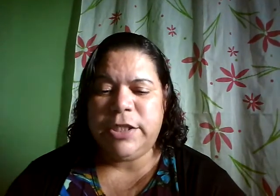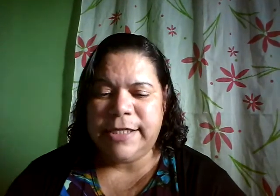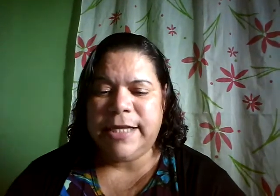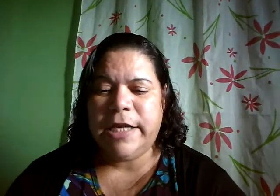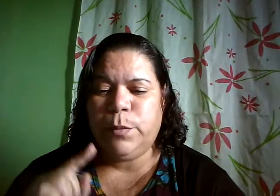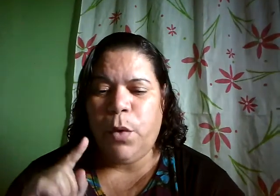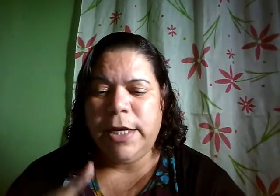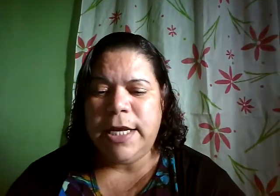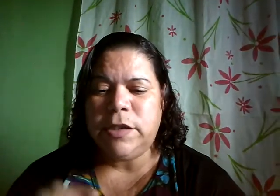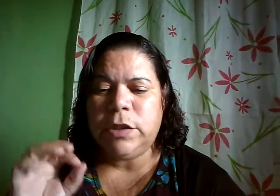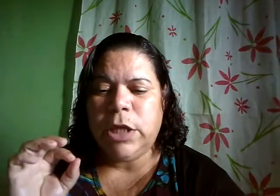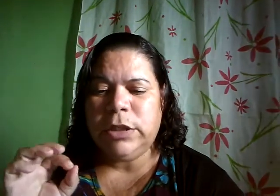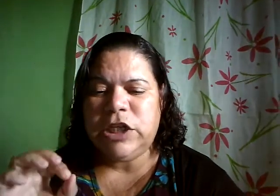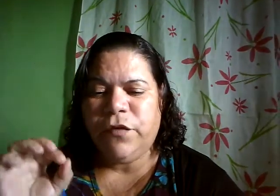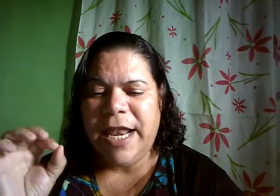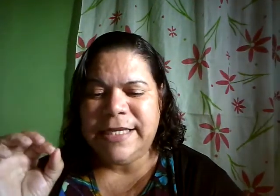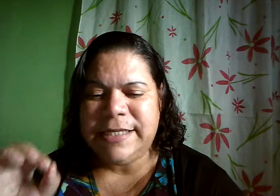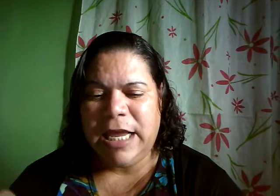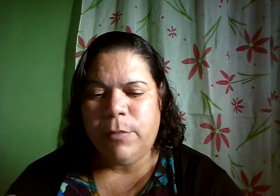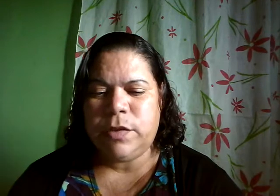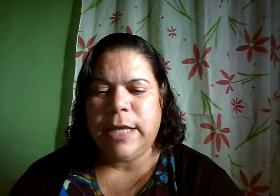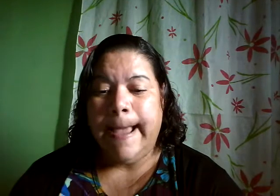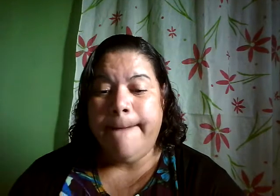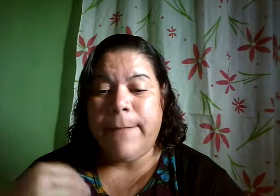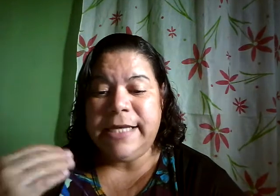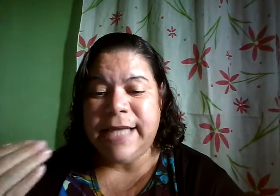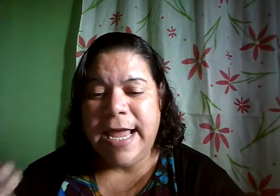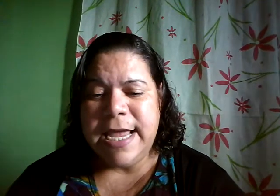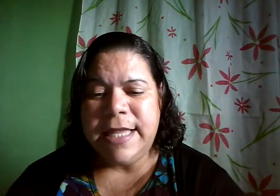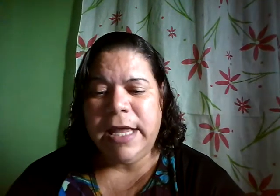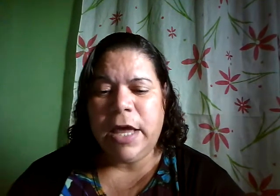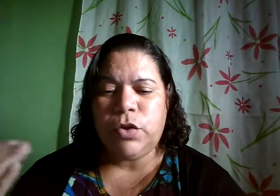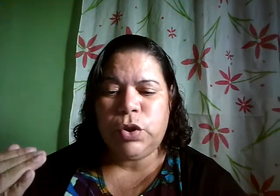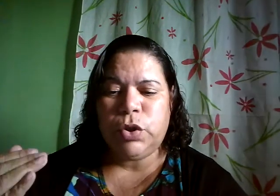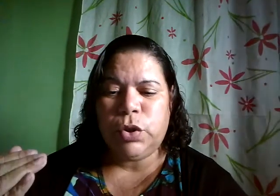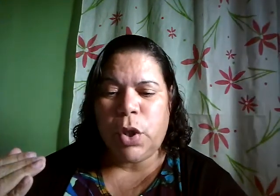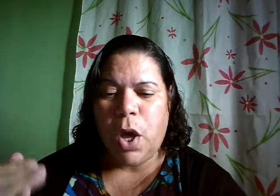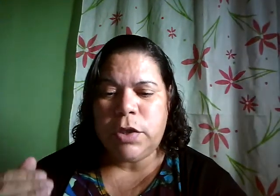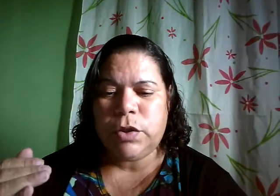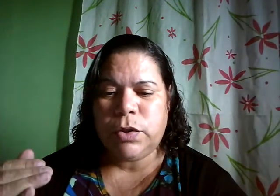16 por isso não desfalecemos mas ainda que os nosso